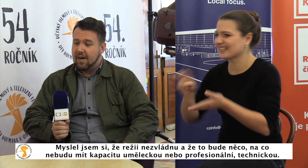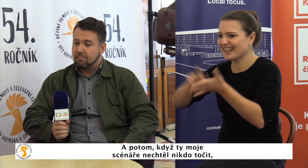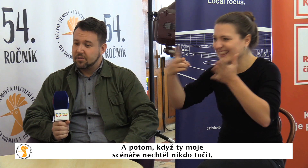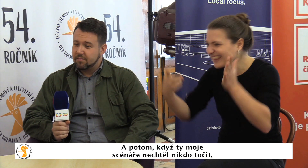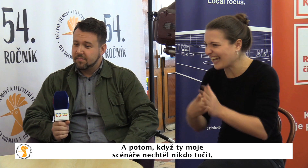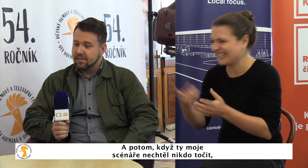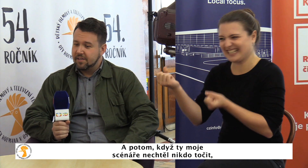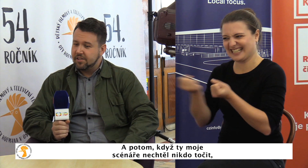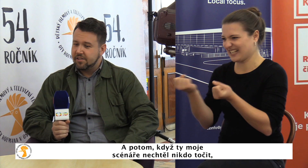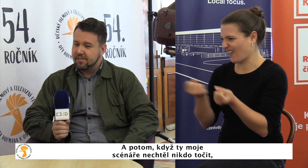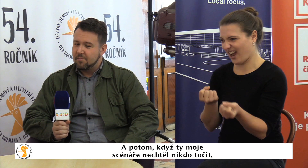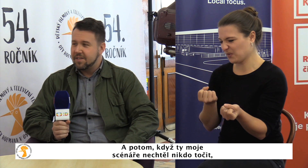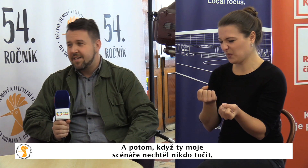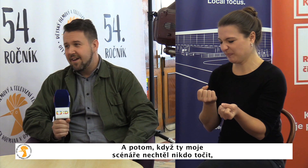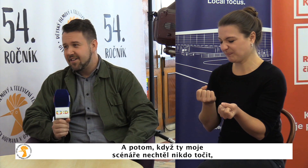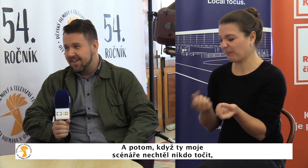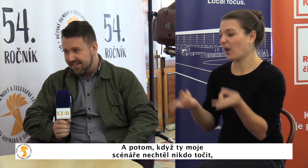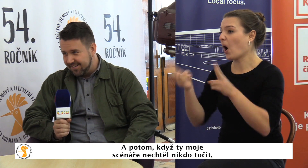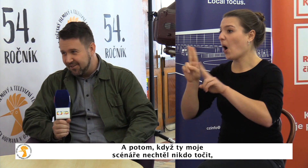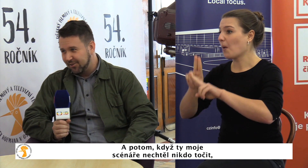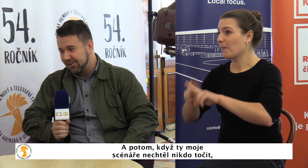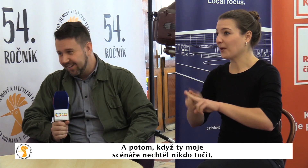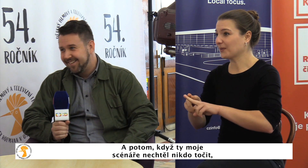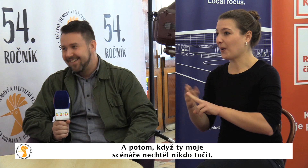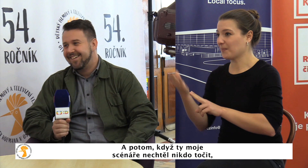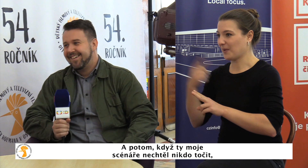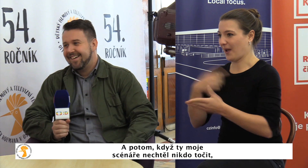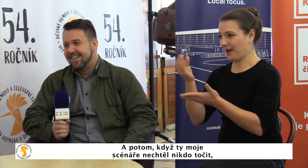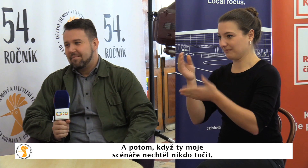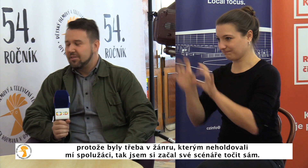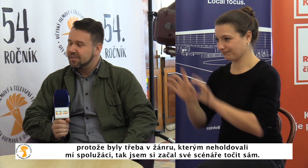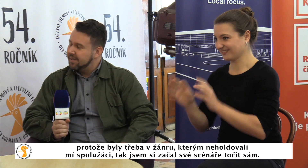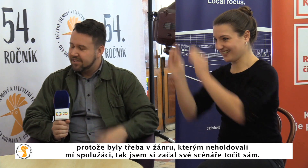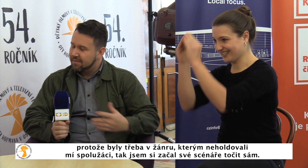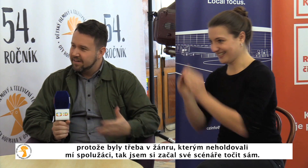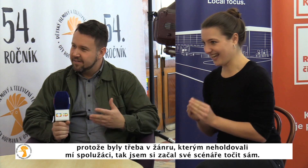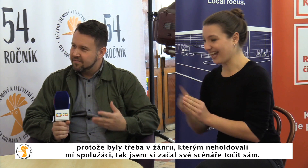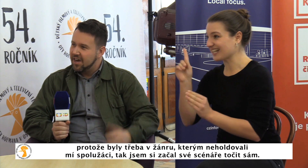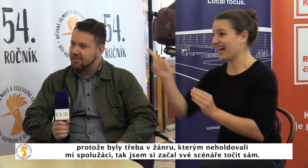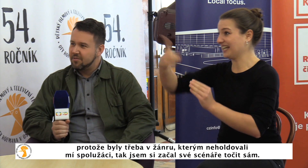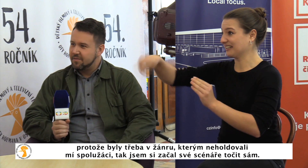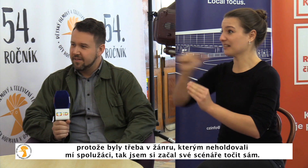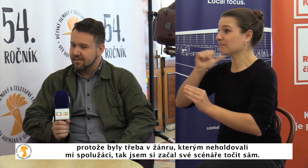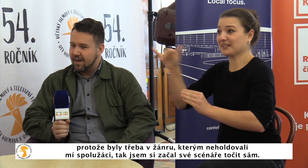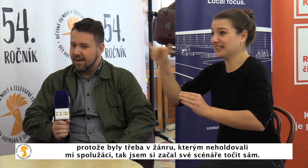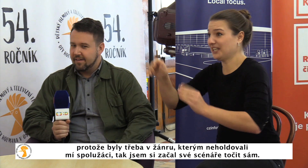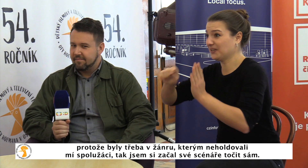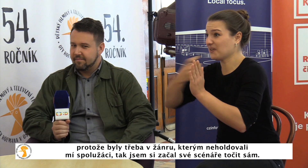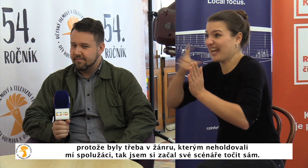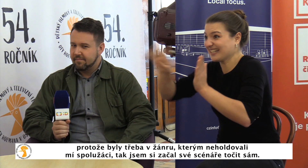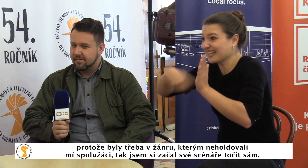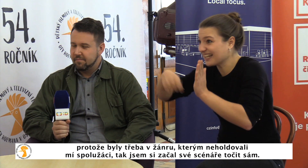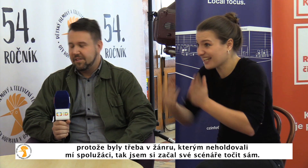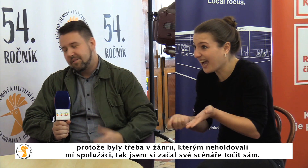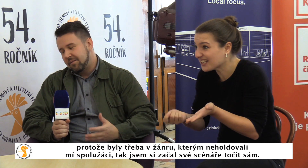A potom, když ty moje scénáře nechtěl nikdo točit, protože byly třeba v žánru, které